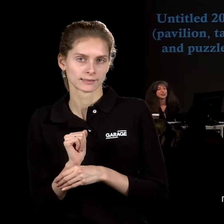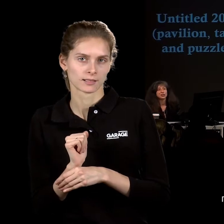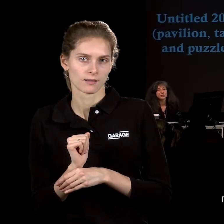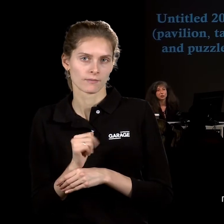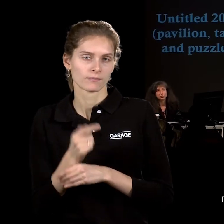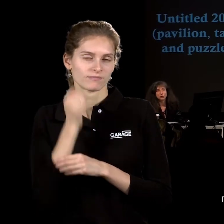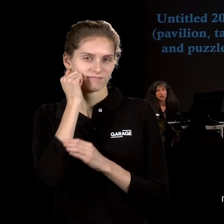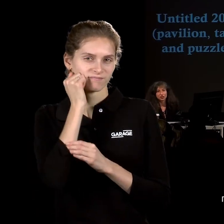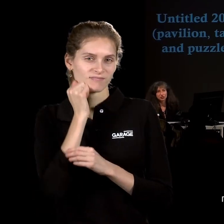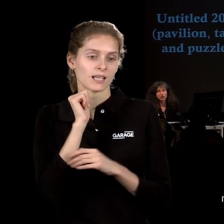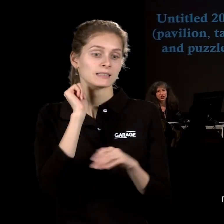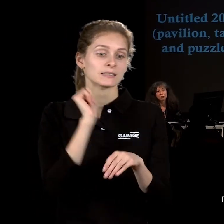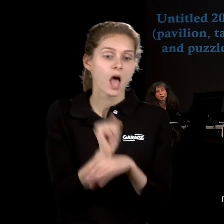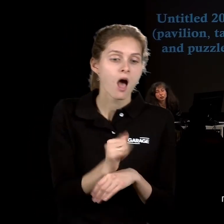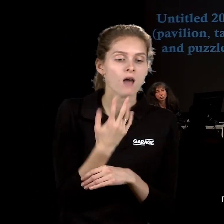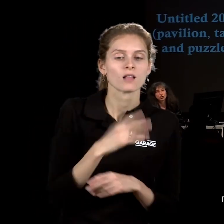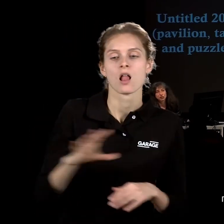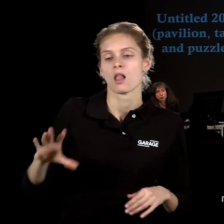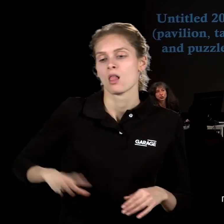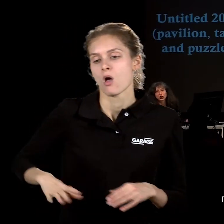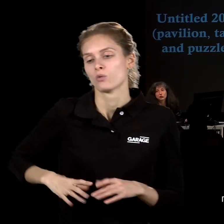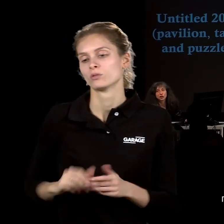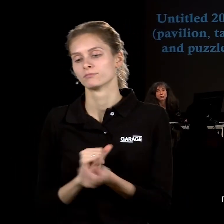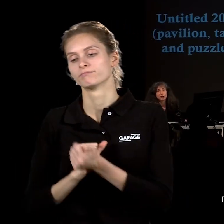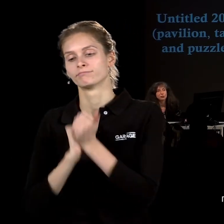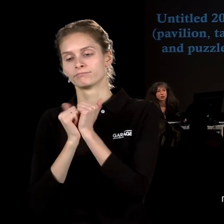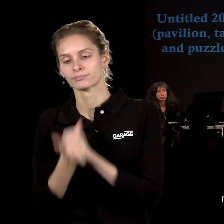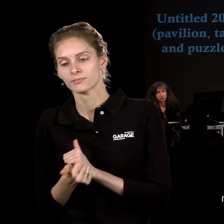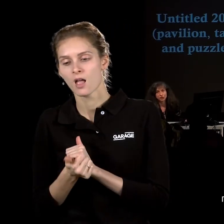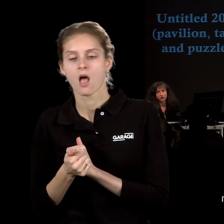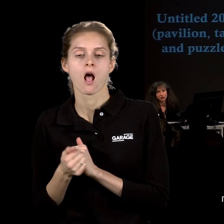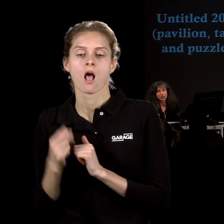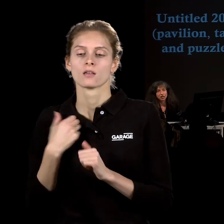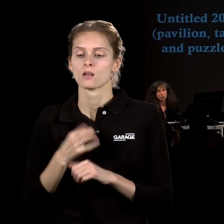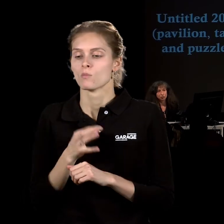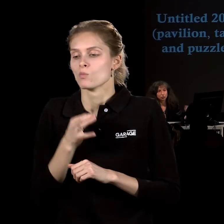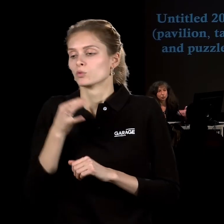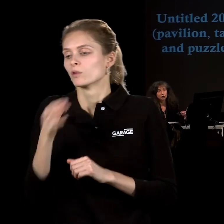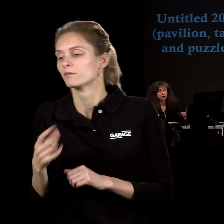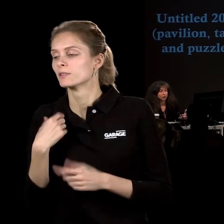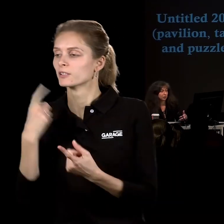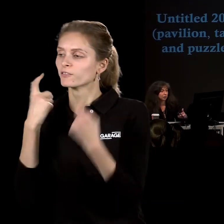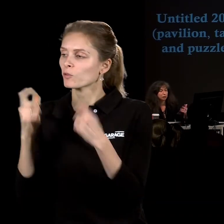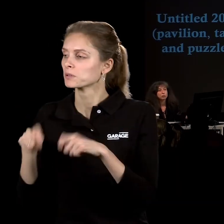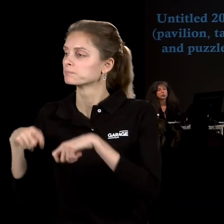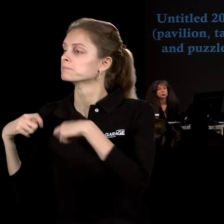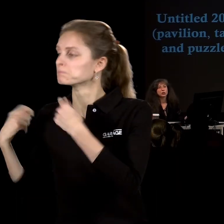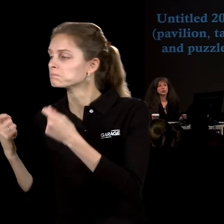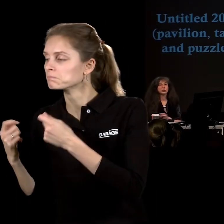станции, на которых меняли лошадей, и путники, и путешественники обменивались информацией. Поэтому любой из